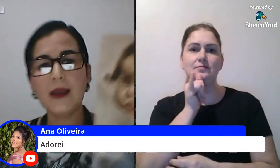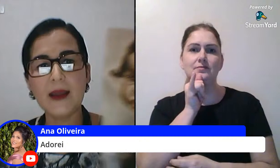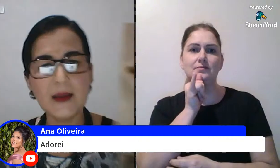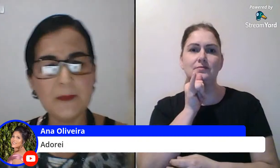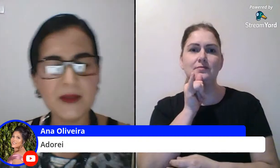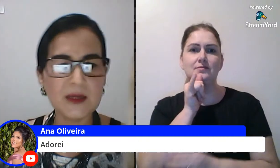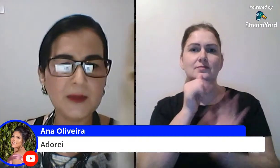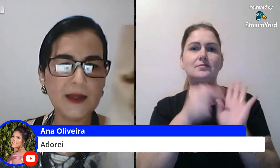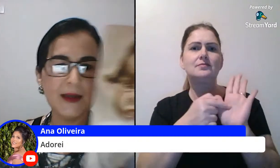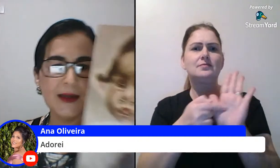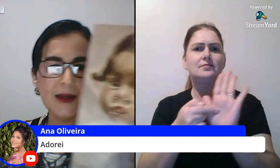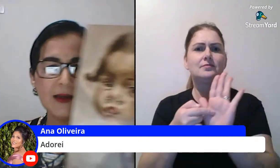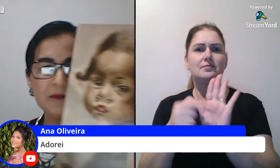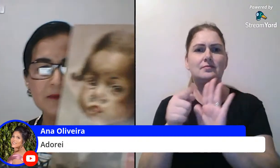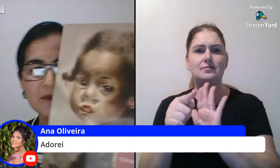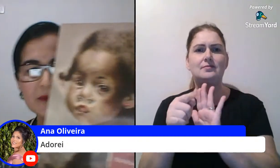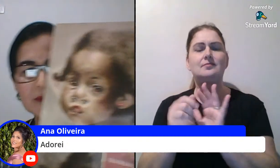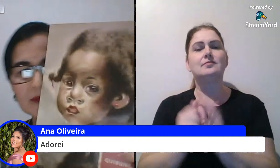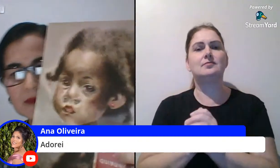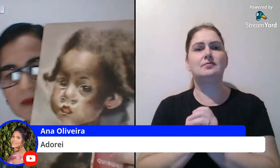é pra trabalhar